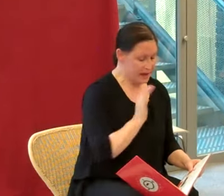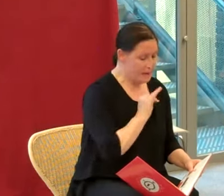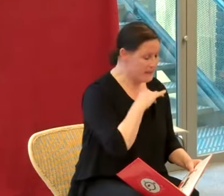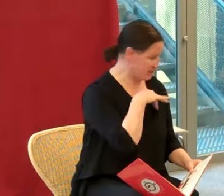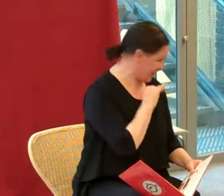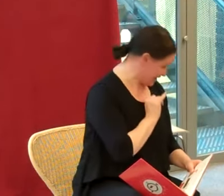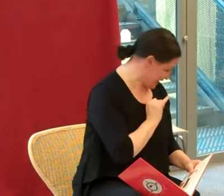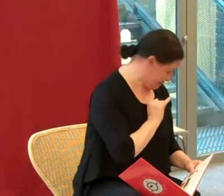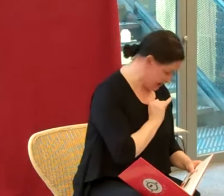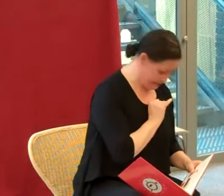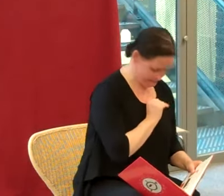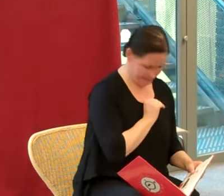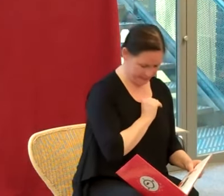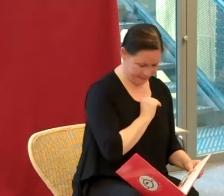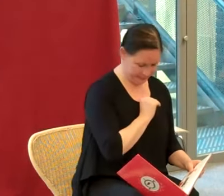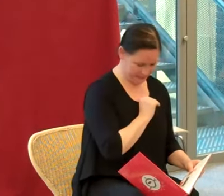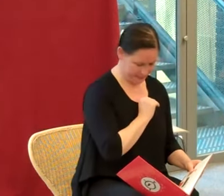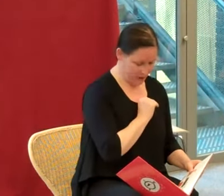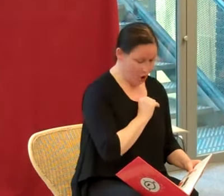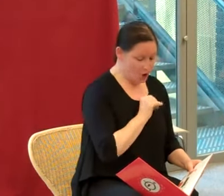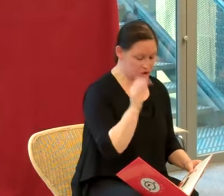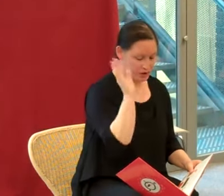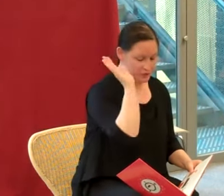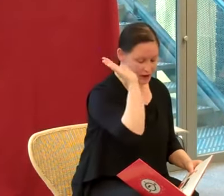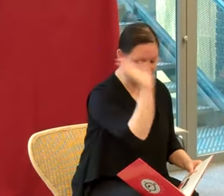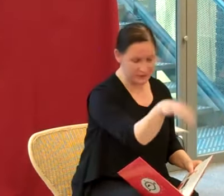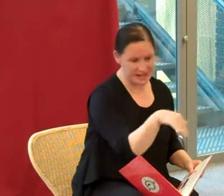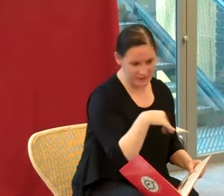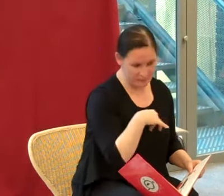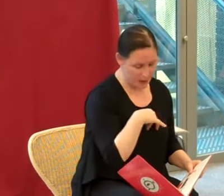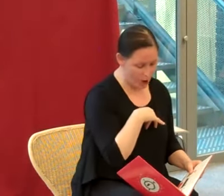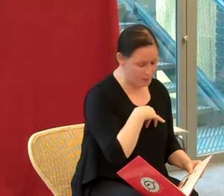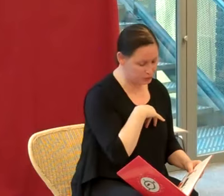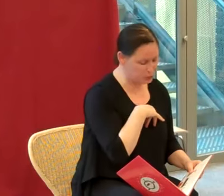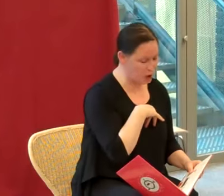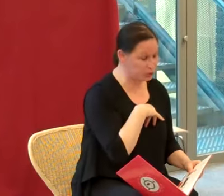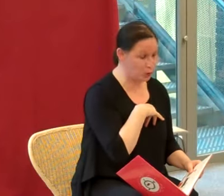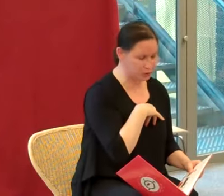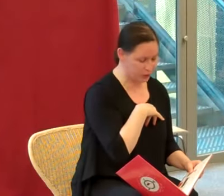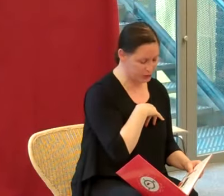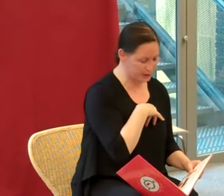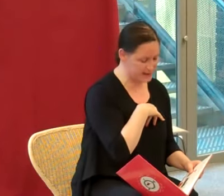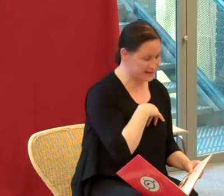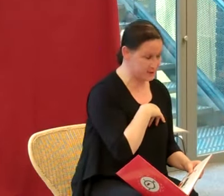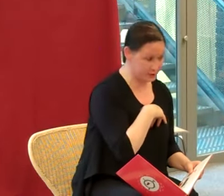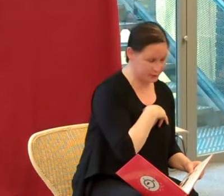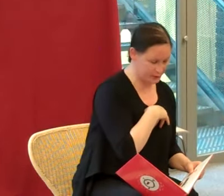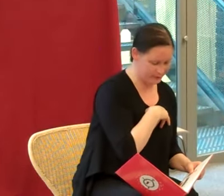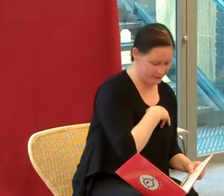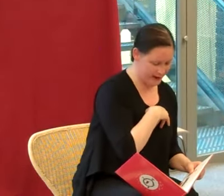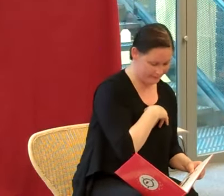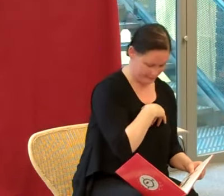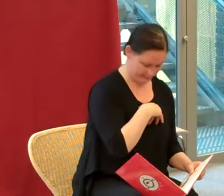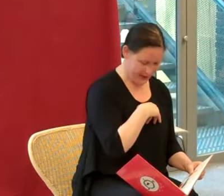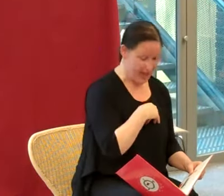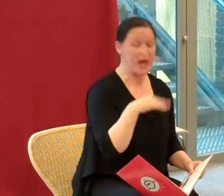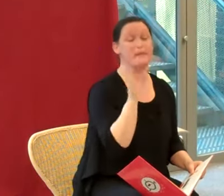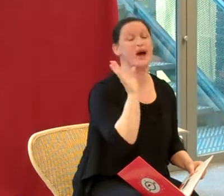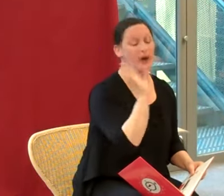Mes chers amis, je vois que vous avez peur en me tuant trop tôt de rester sur votre pain. Eh bien,